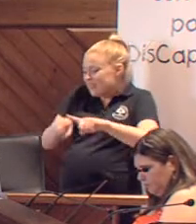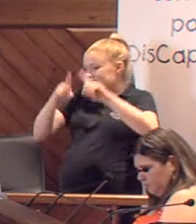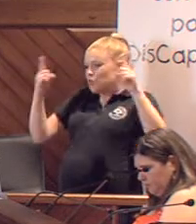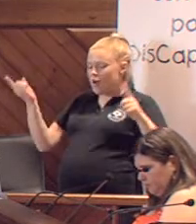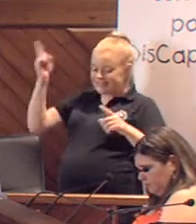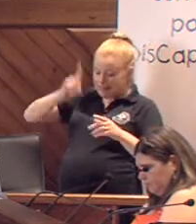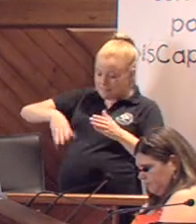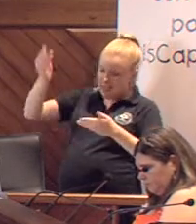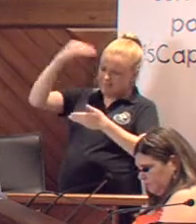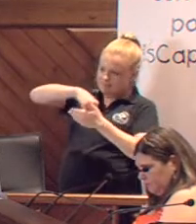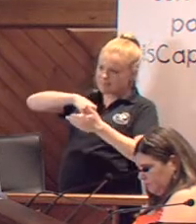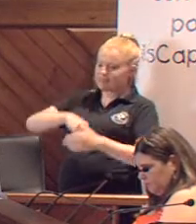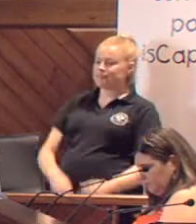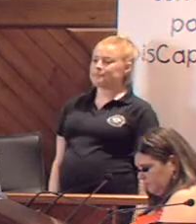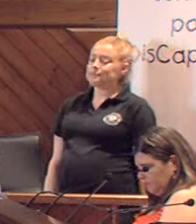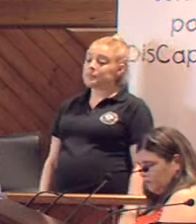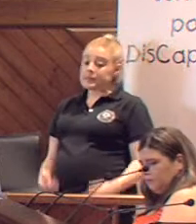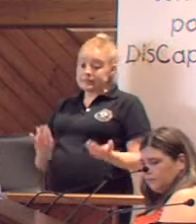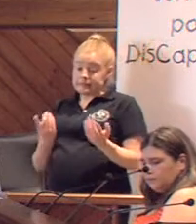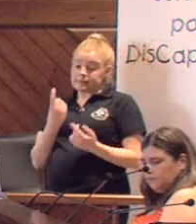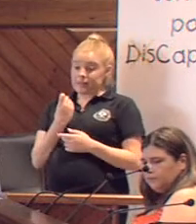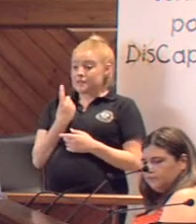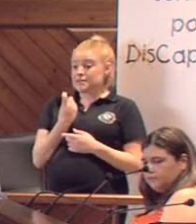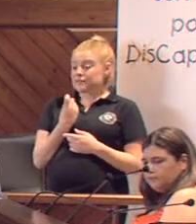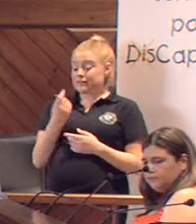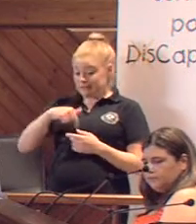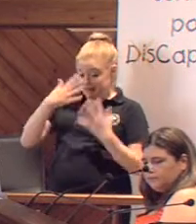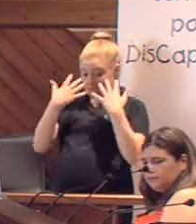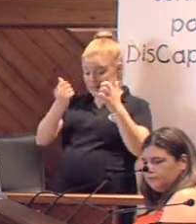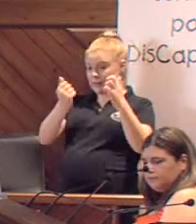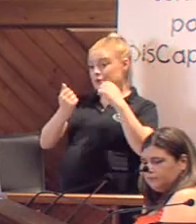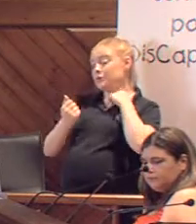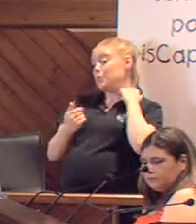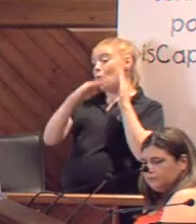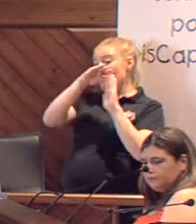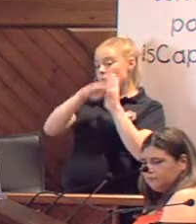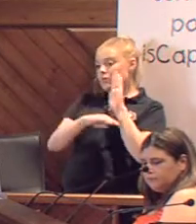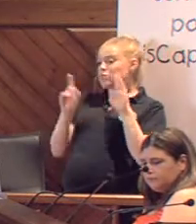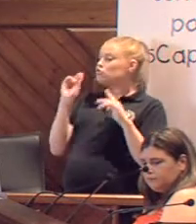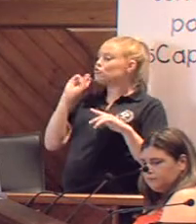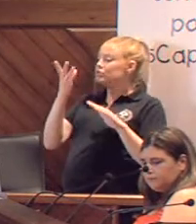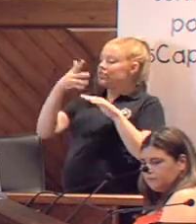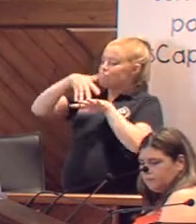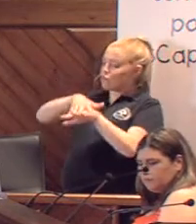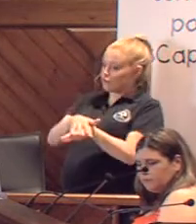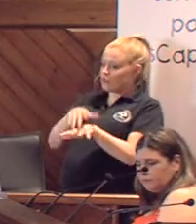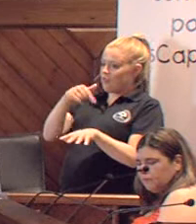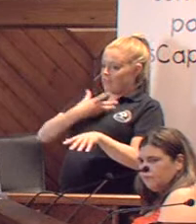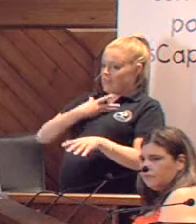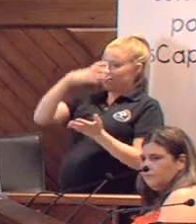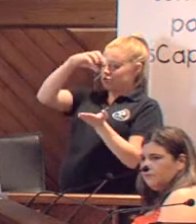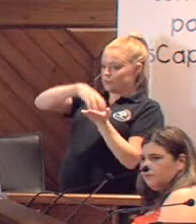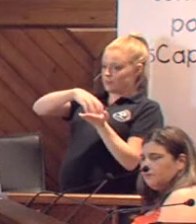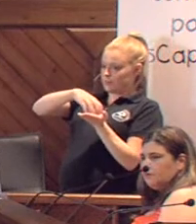también. Sería muy enriquecedor que desde este pleno saliera un plan de plena inclusión en el ayuntamiento de Pozo